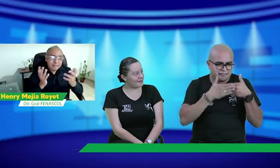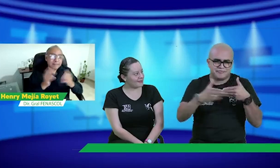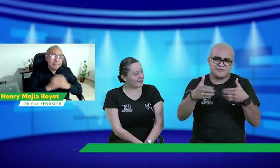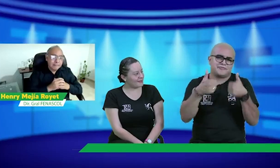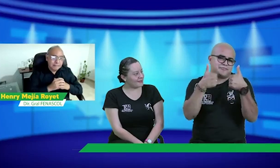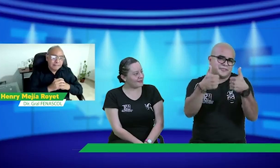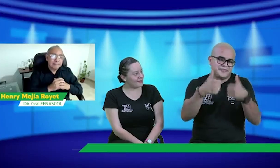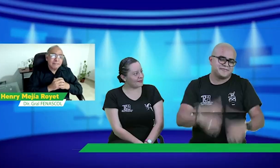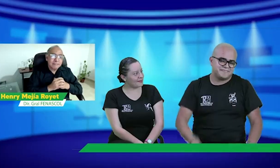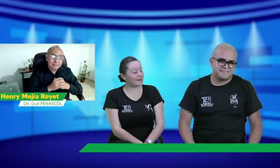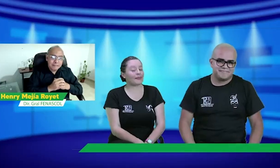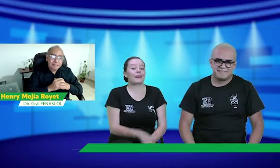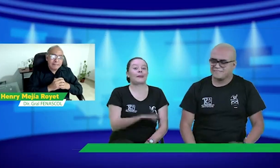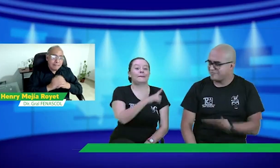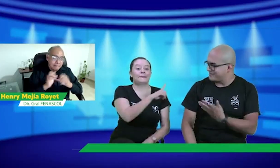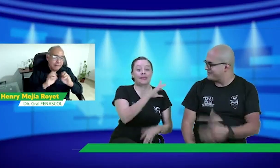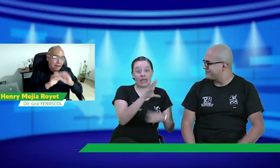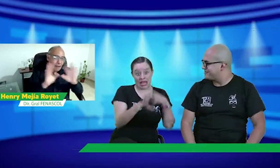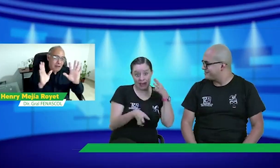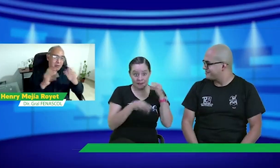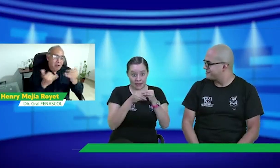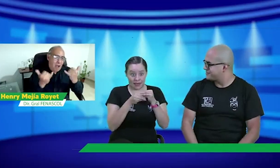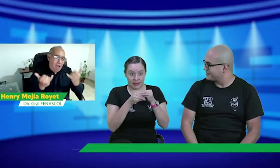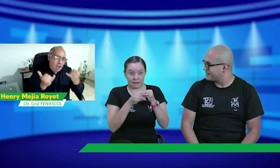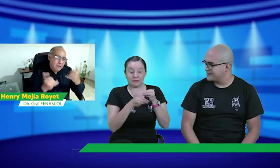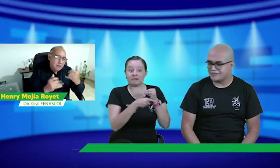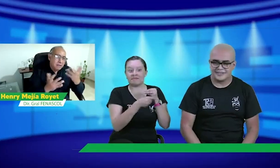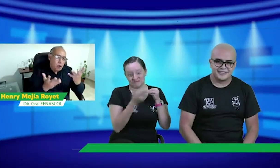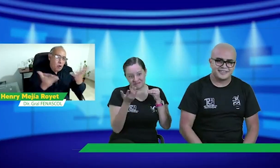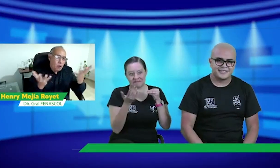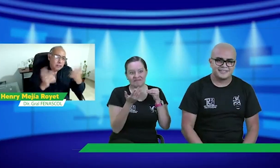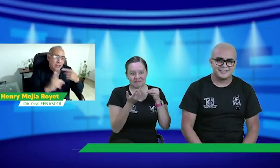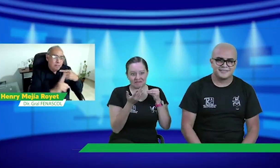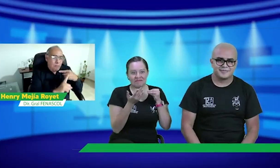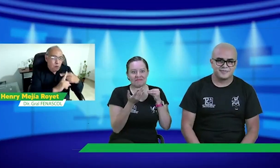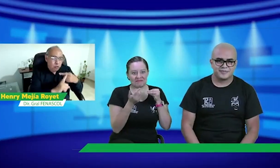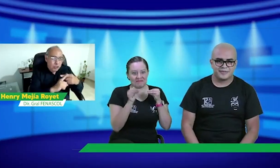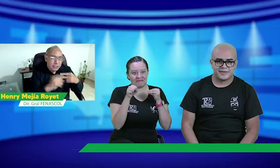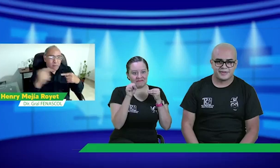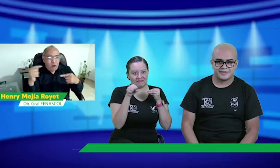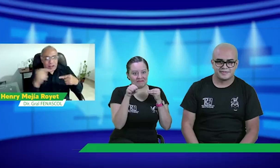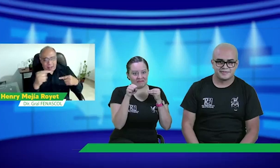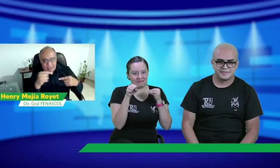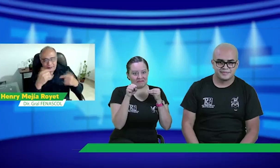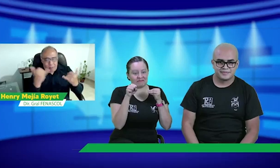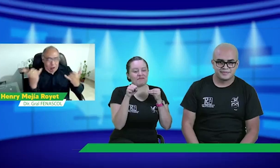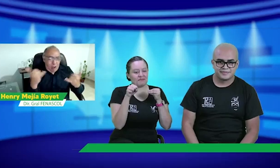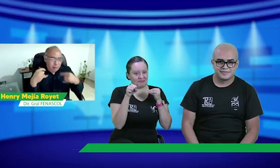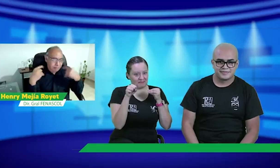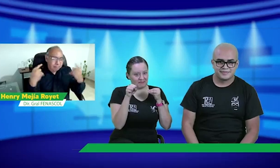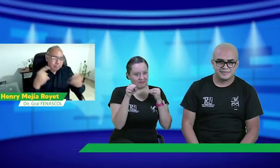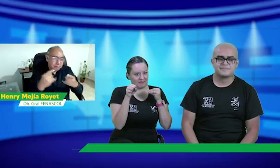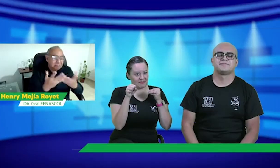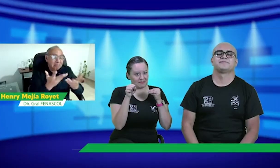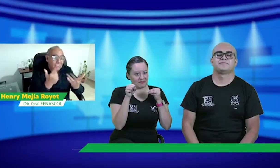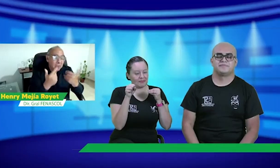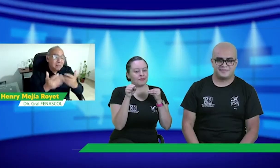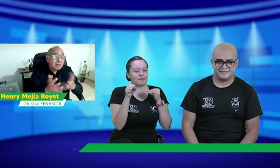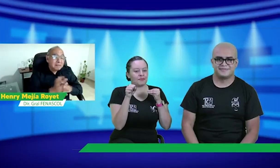hay bajadas, pero es normal en negocio y vamos bien. Sí, claro. Y, de hecho, siempre van a haber cosas positivas y